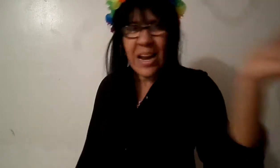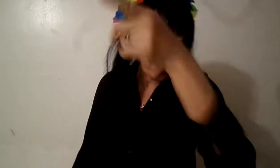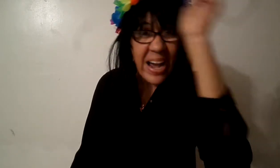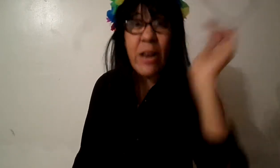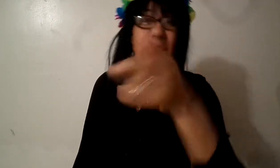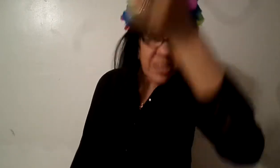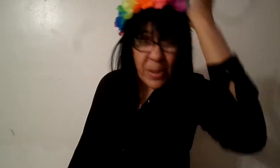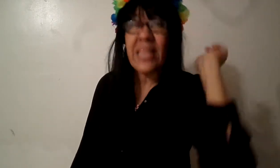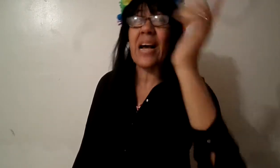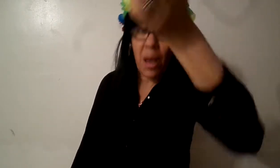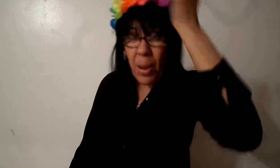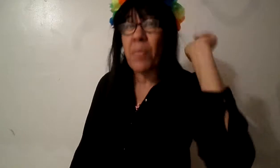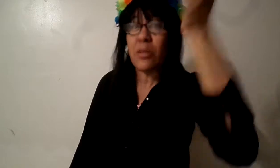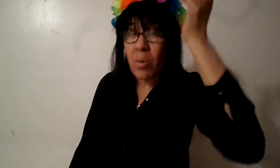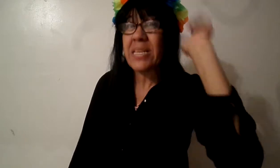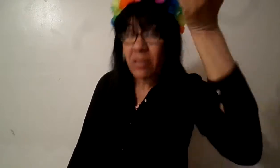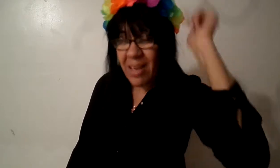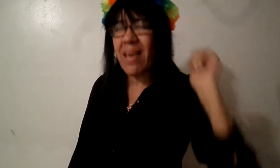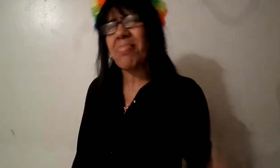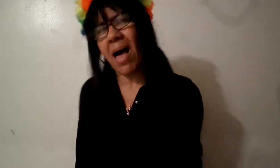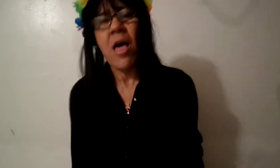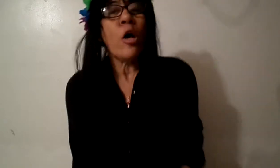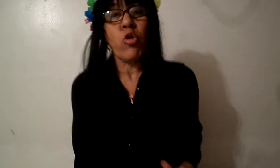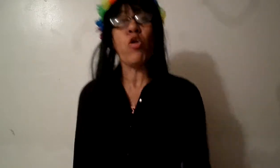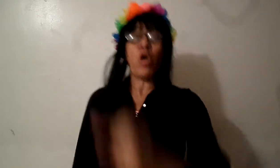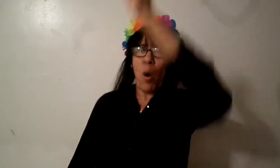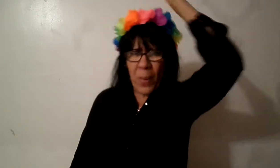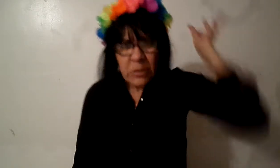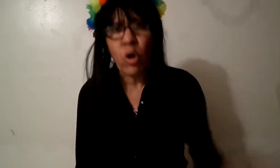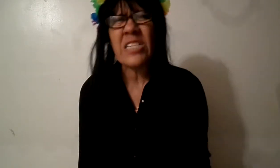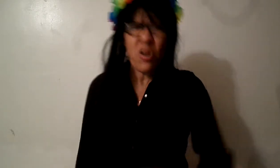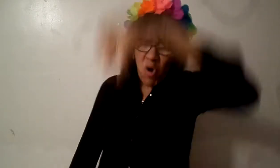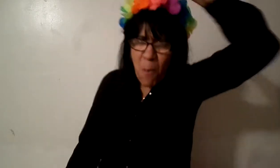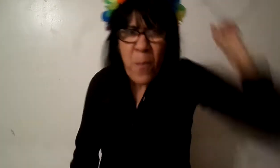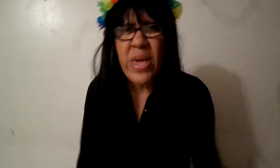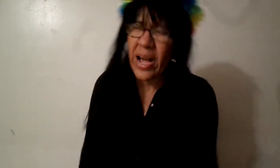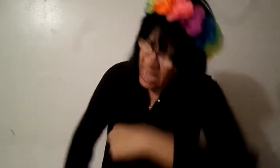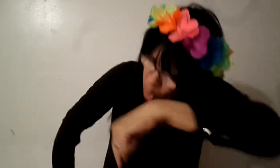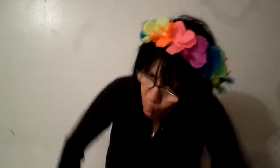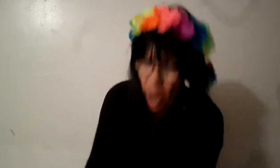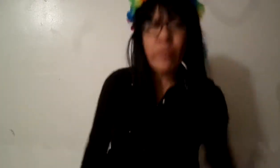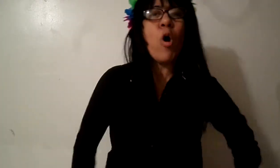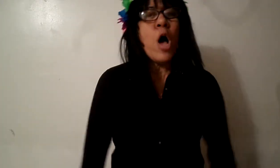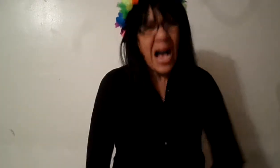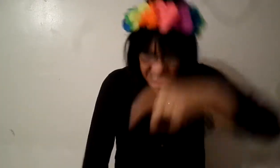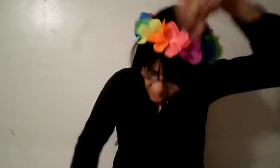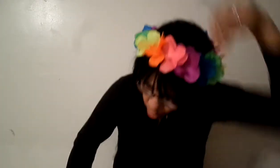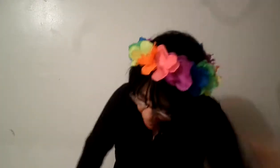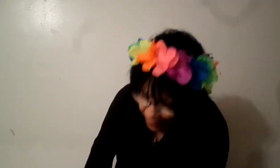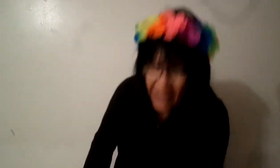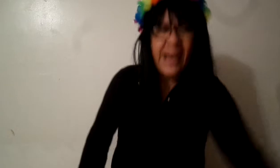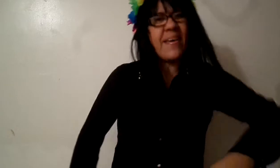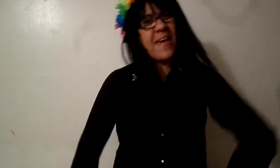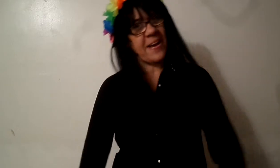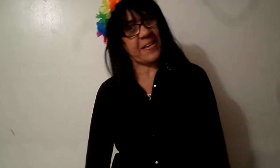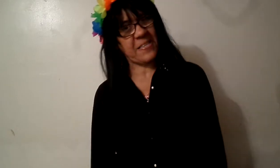el evangelio que se predicaba para el 1970 donde los pastores se rompían el cuello haciendo las bancas de la iglesia